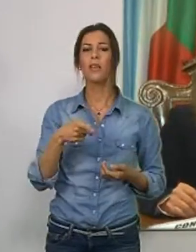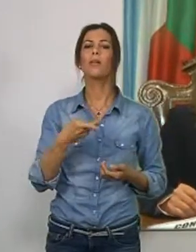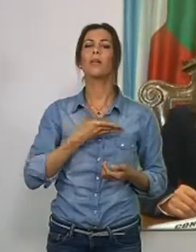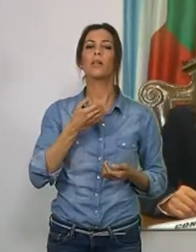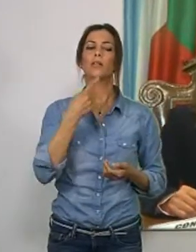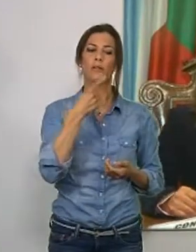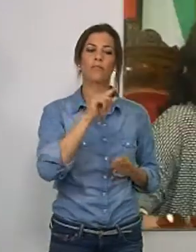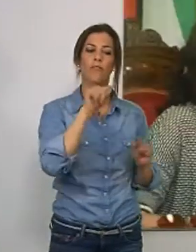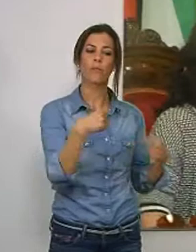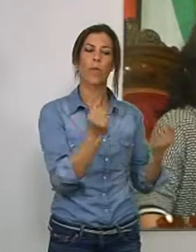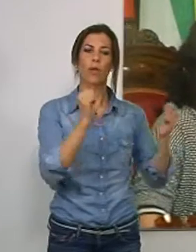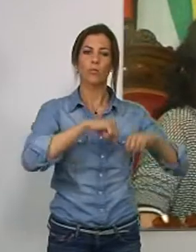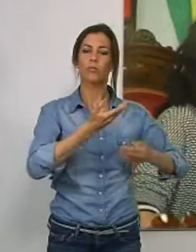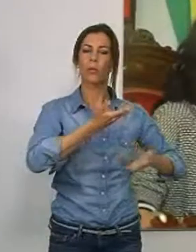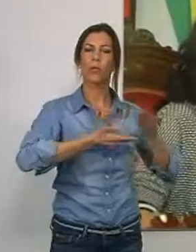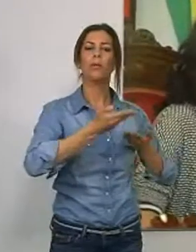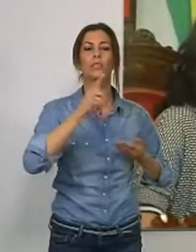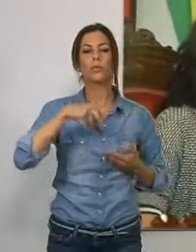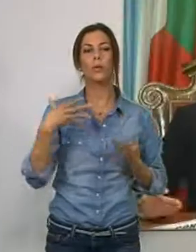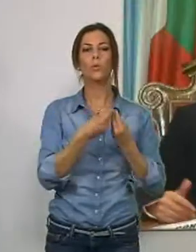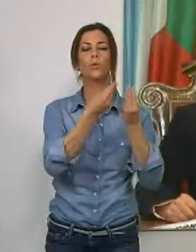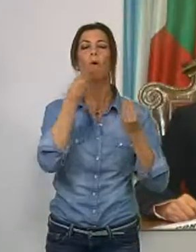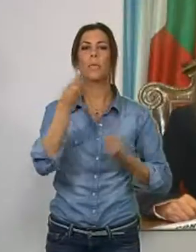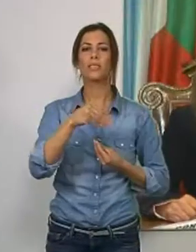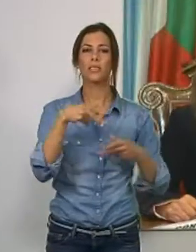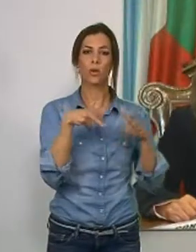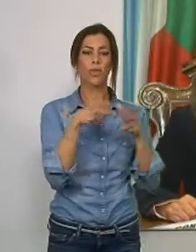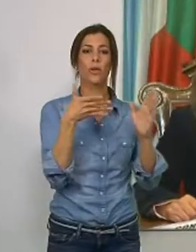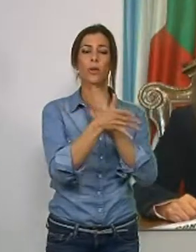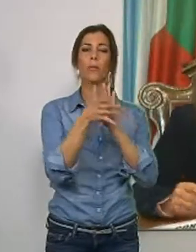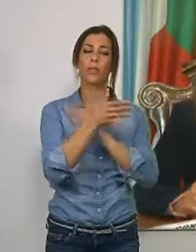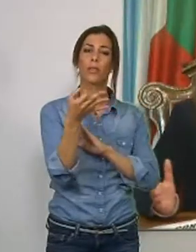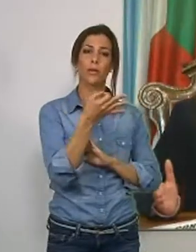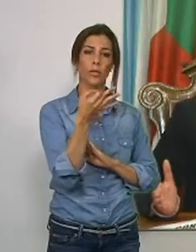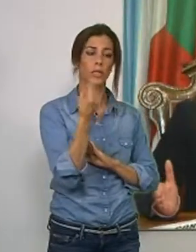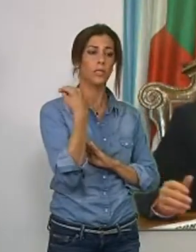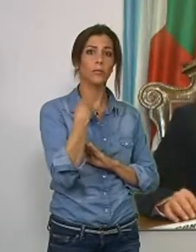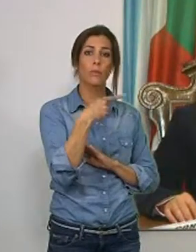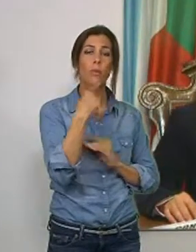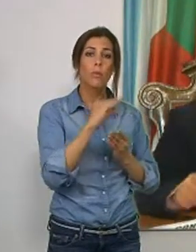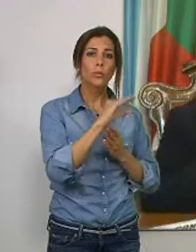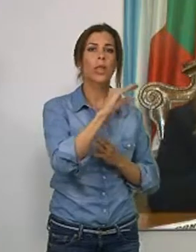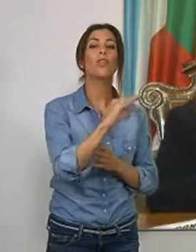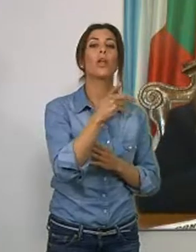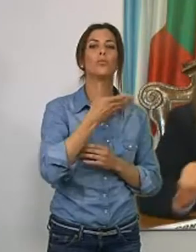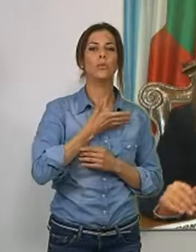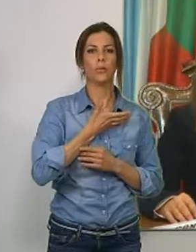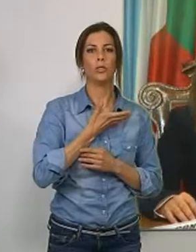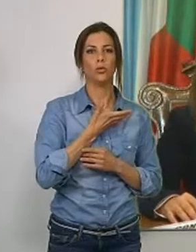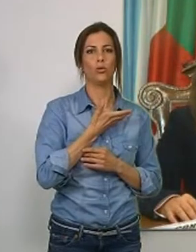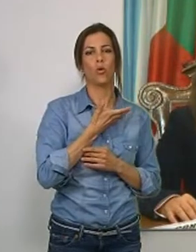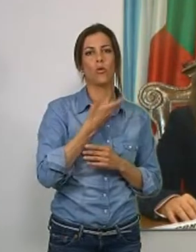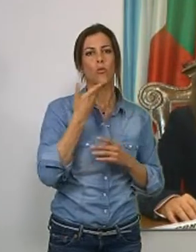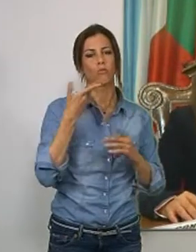edil motrileña firmaba el convenio con la presidenta de la agrupación y explicaba en qué consistirá la abordación del Ayuntamiento.